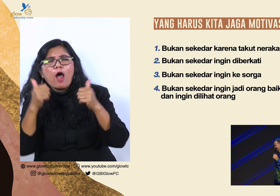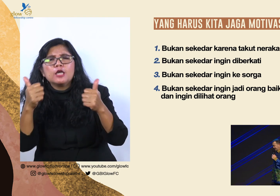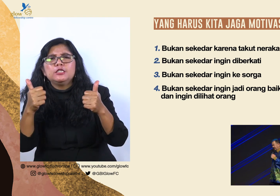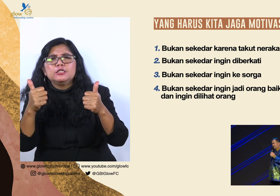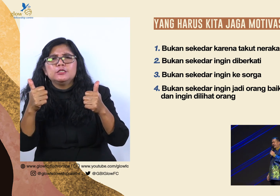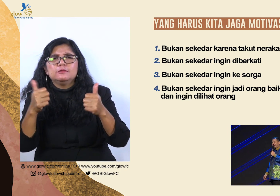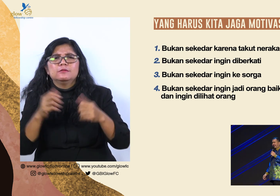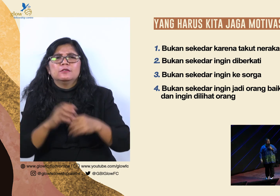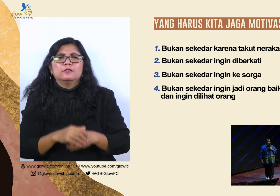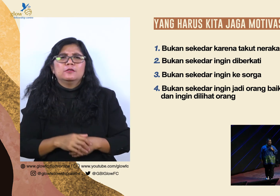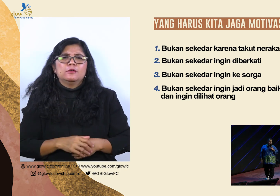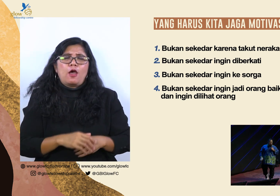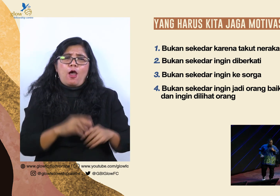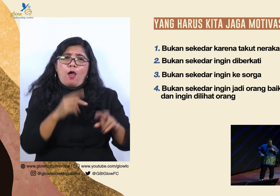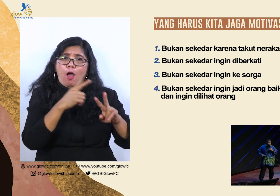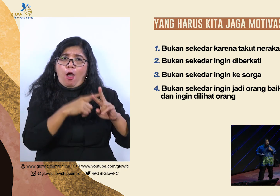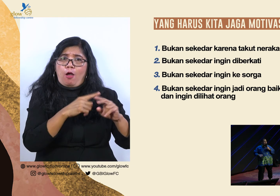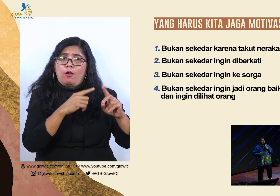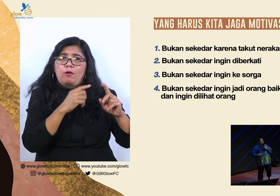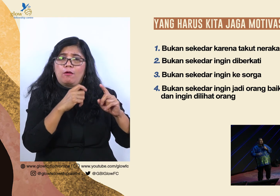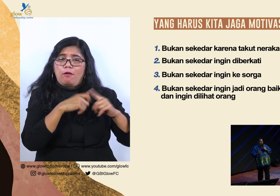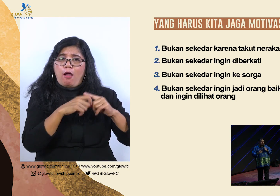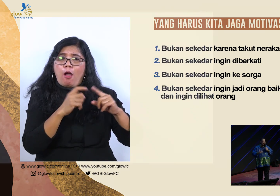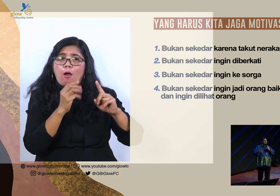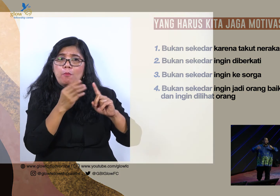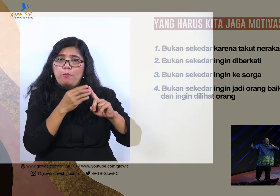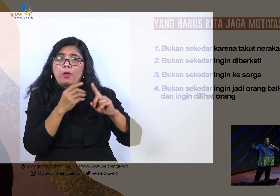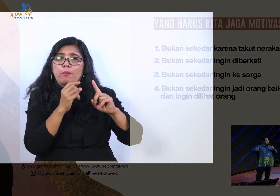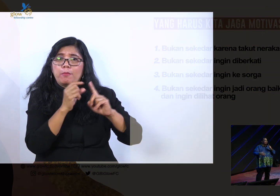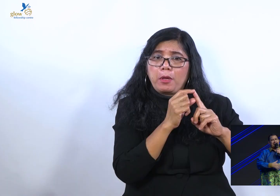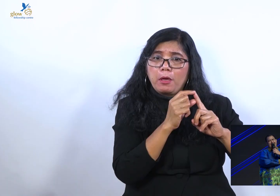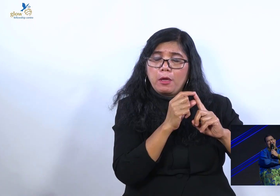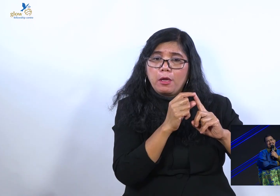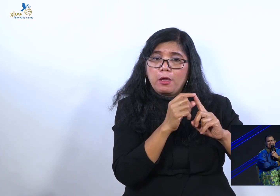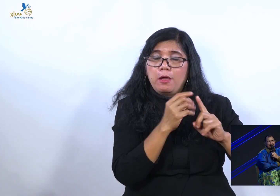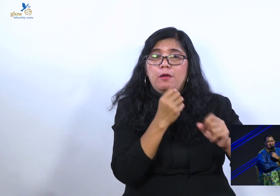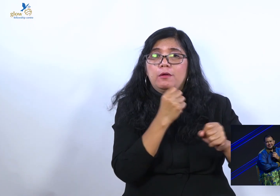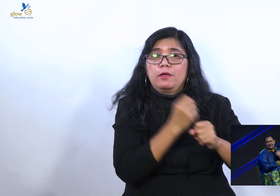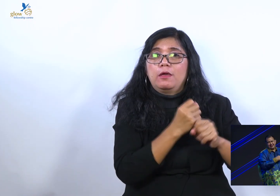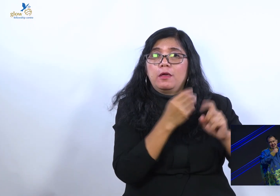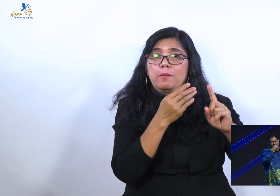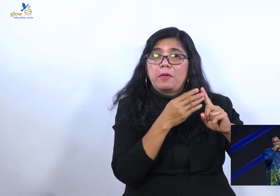Denominasi-denominasi gereja sedang berlomba-lomba. Denominasi siapa yang lebih baik.